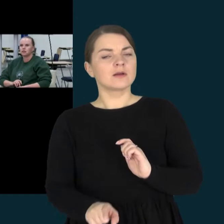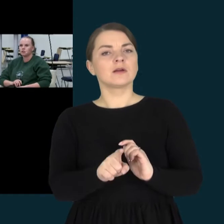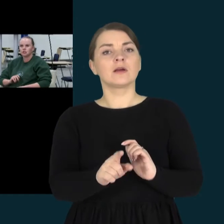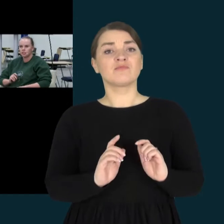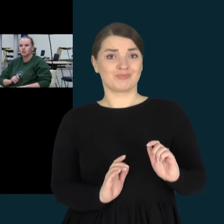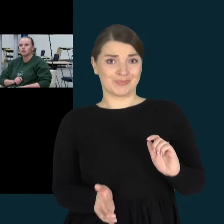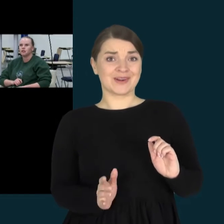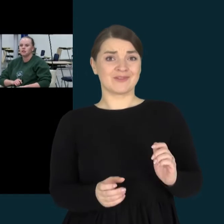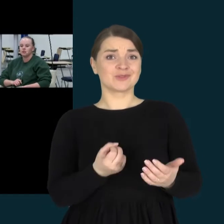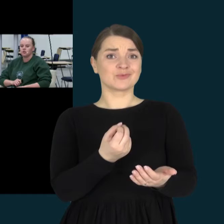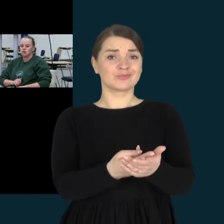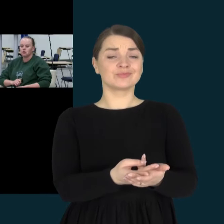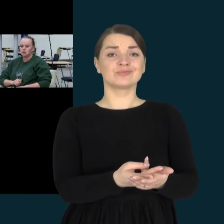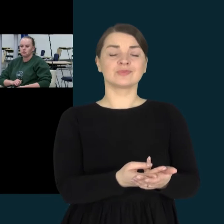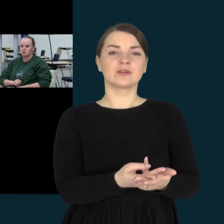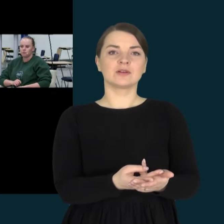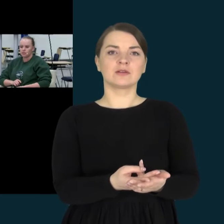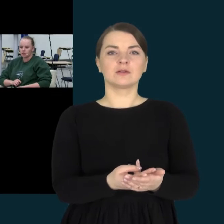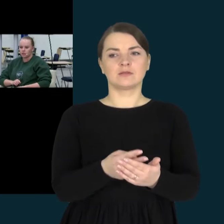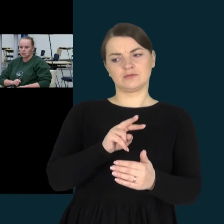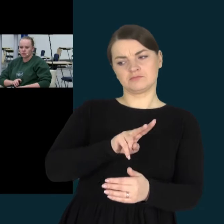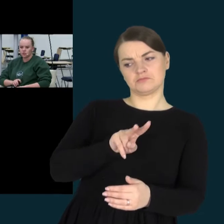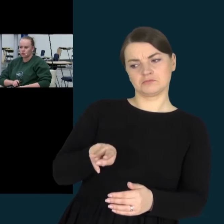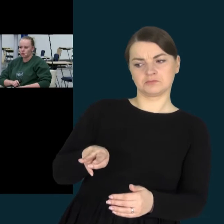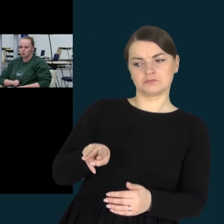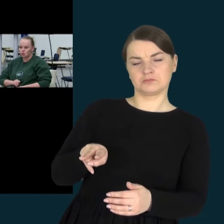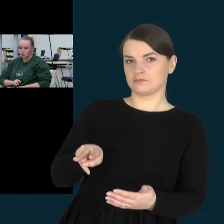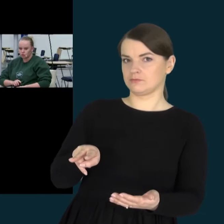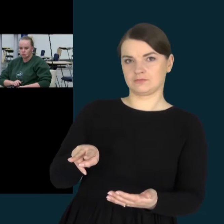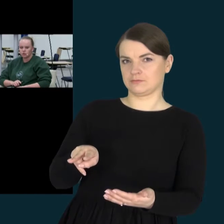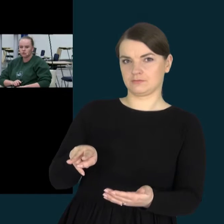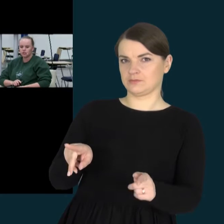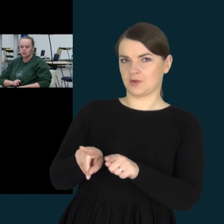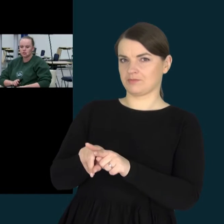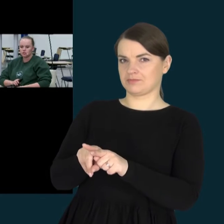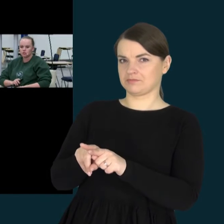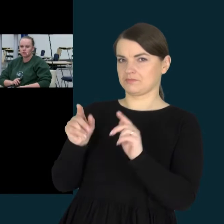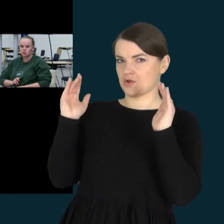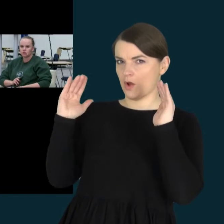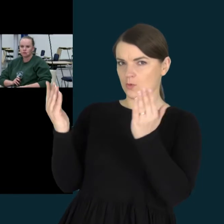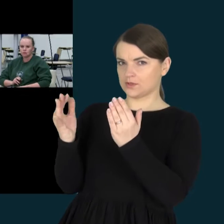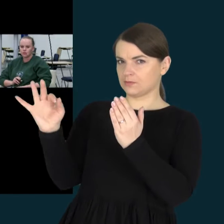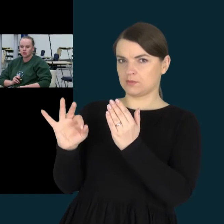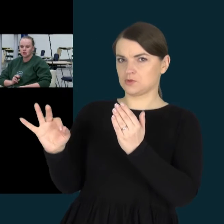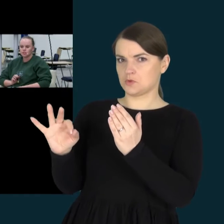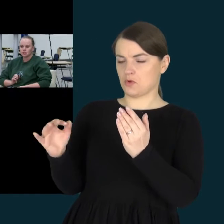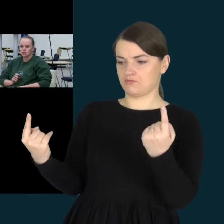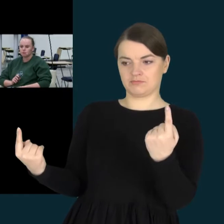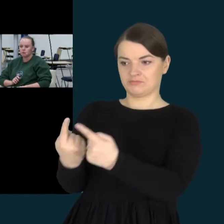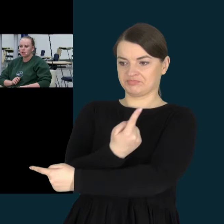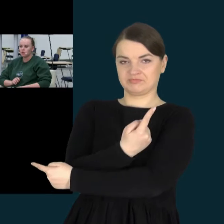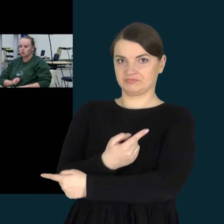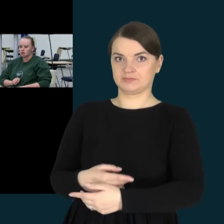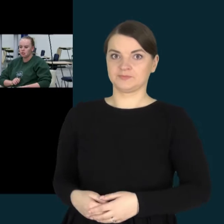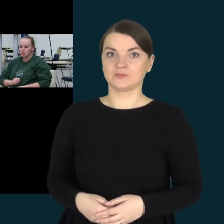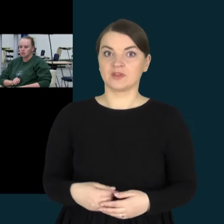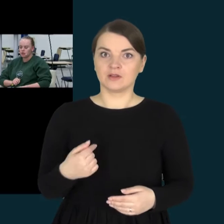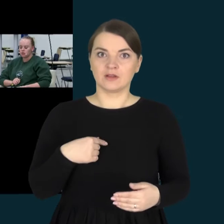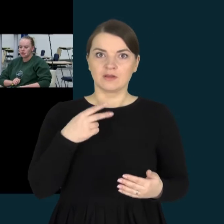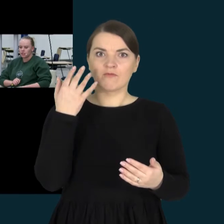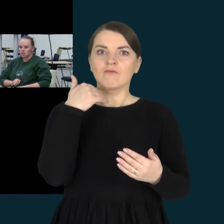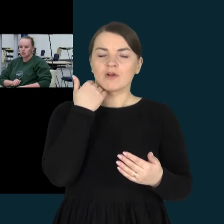klinikoje pasakė, kad jokių požymų mano vaikas neturi. Skaitydama mano